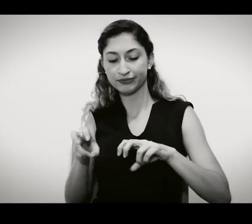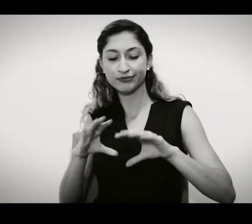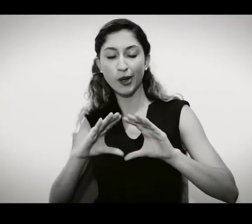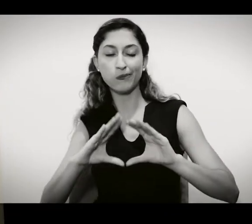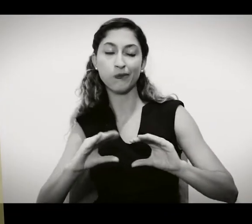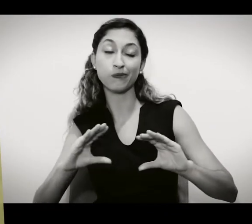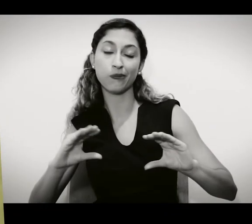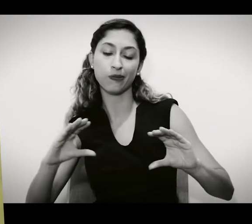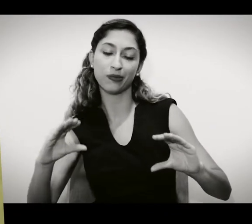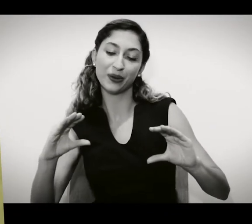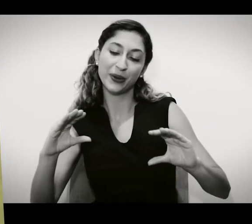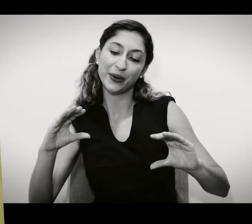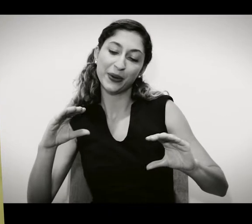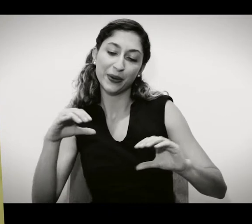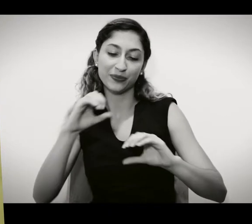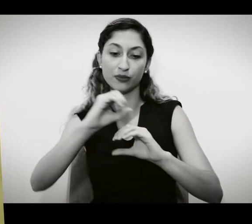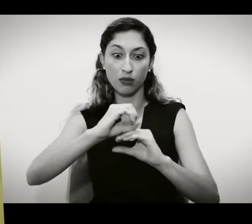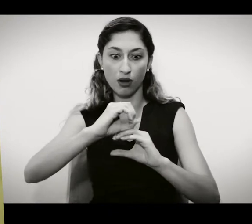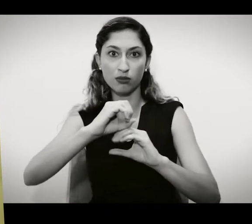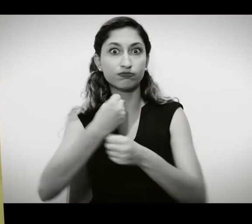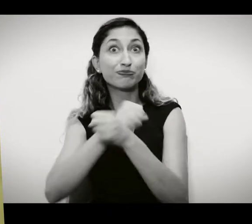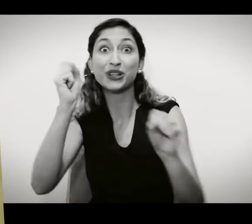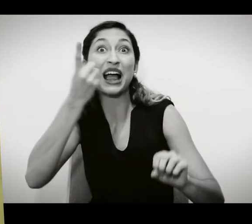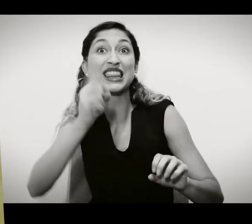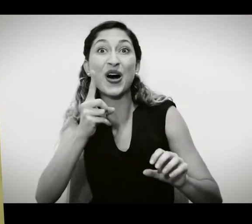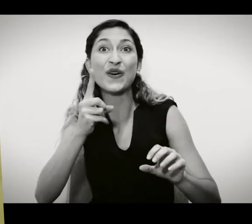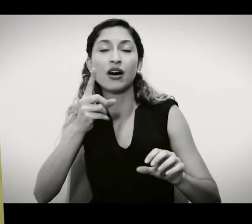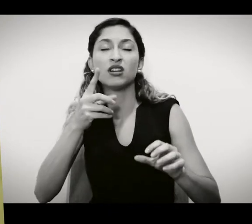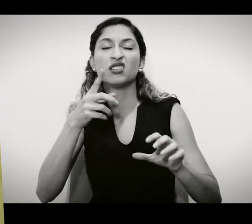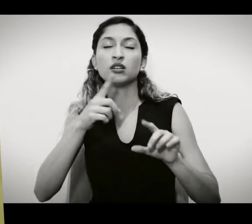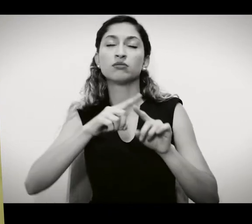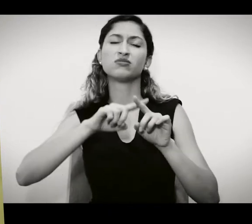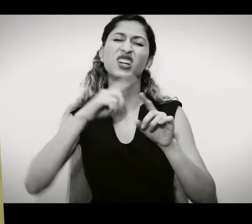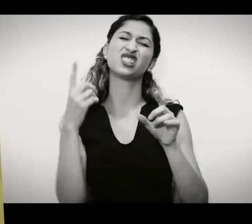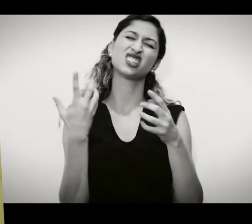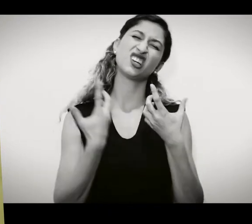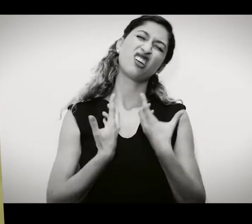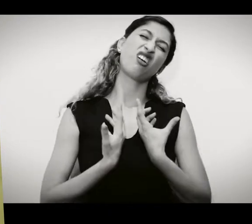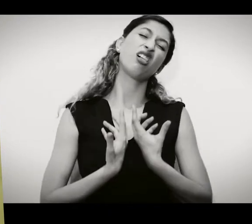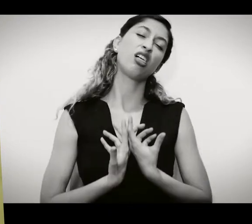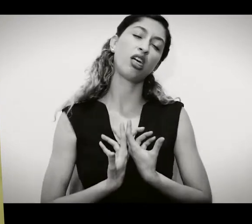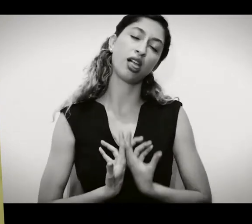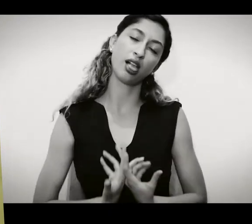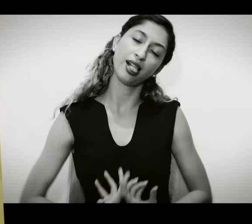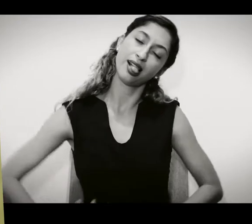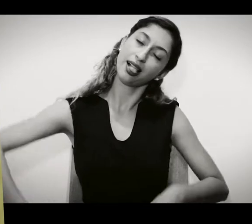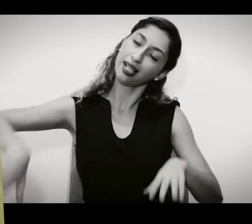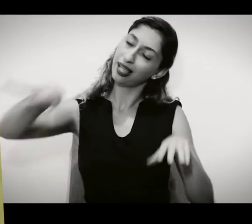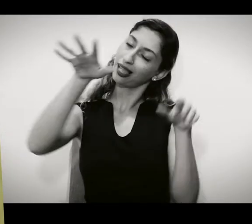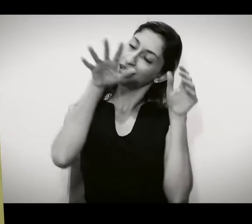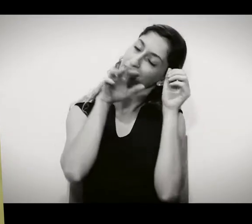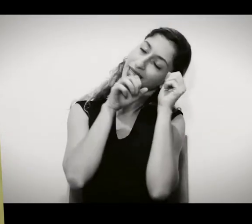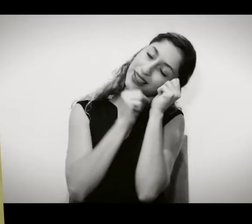macio, ela não explodiu. E o cansaço foi tanto, que ela adormeceu